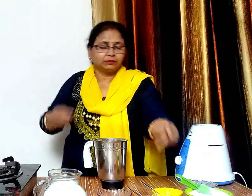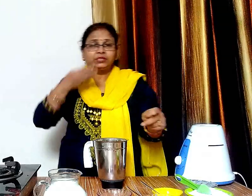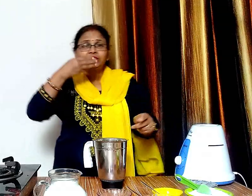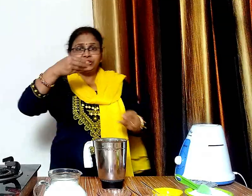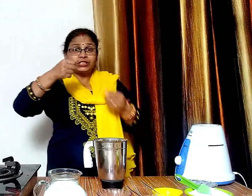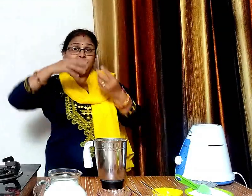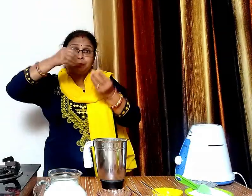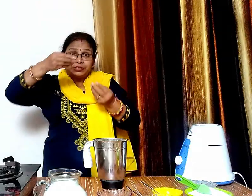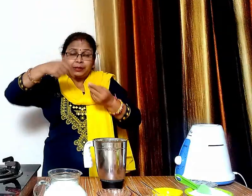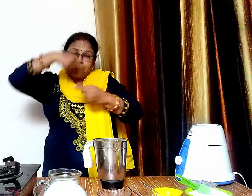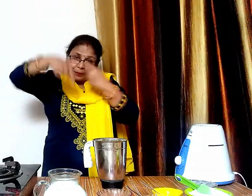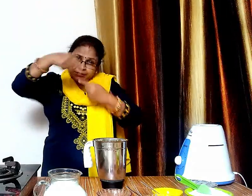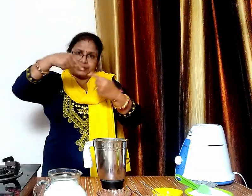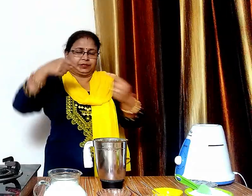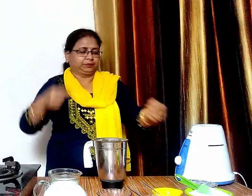दो चमच पिसी वी चीनी